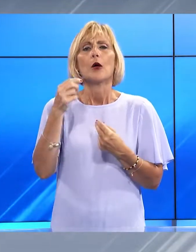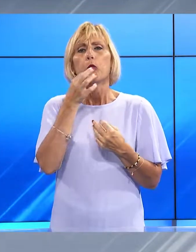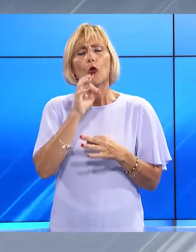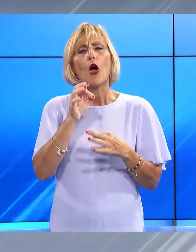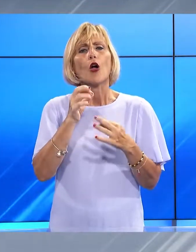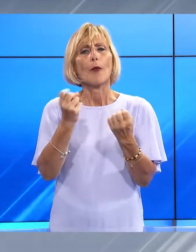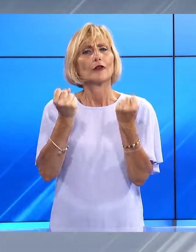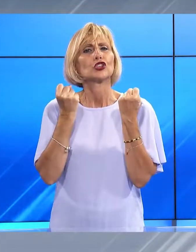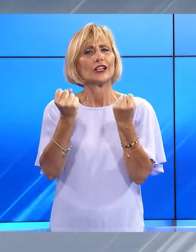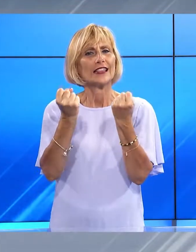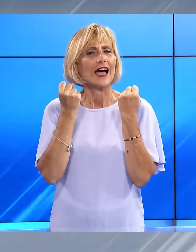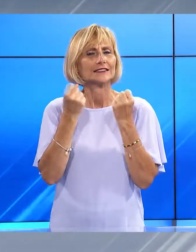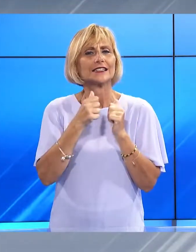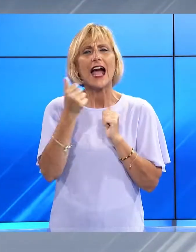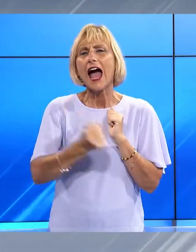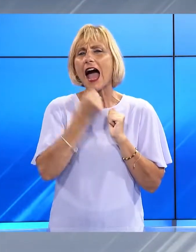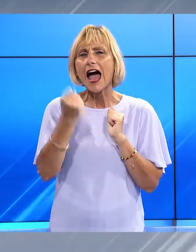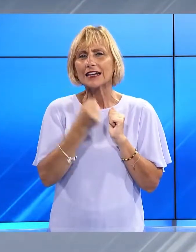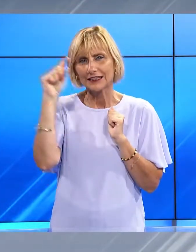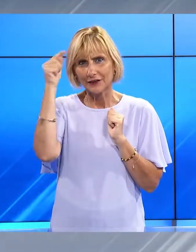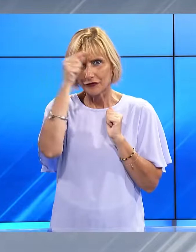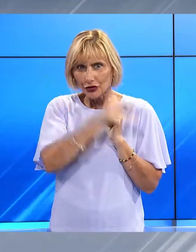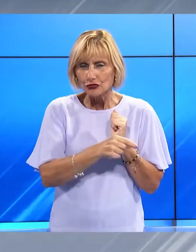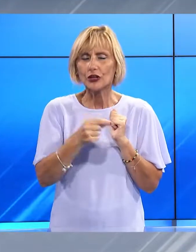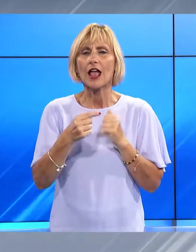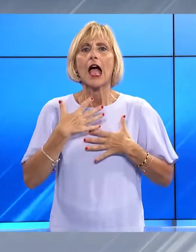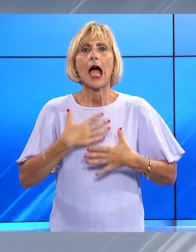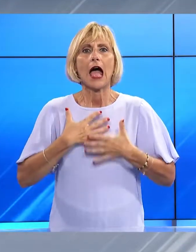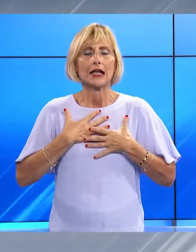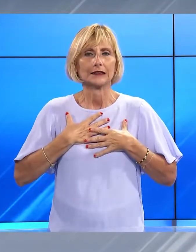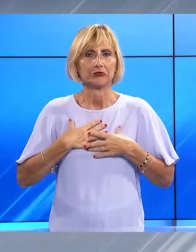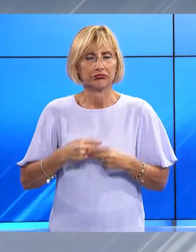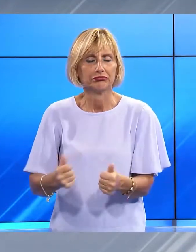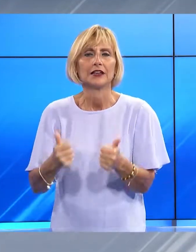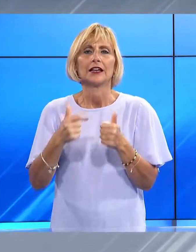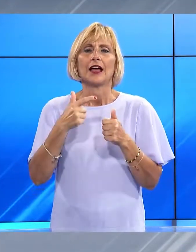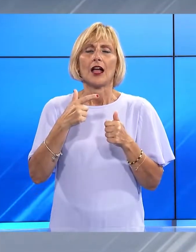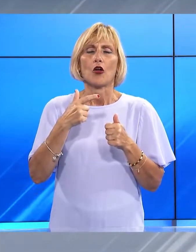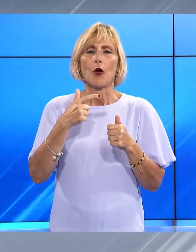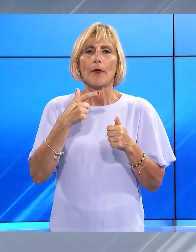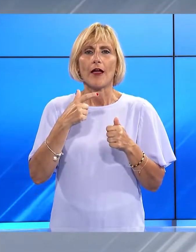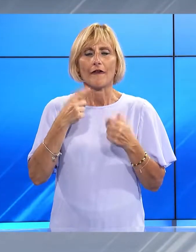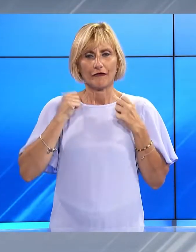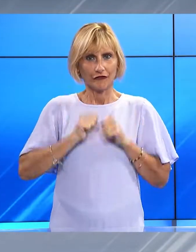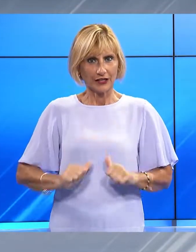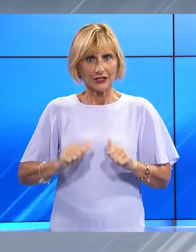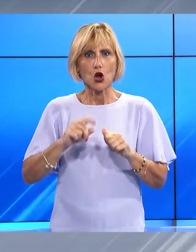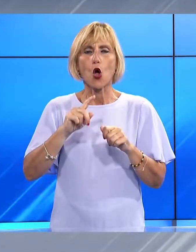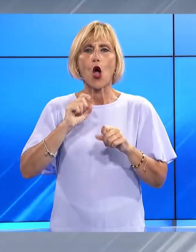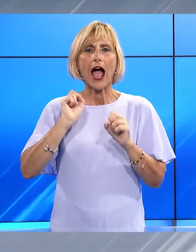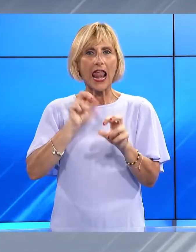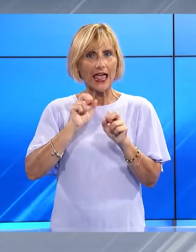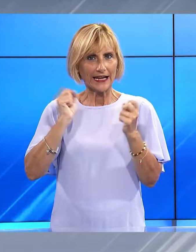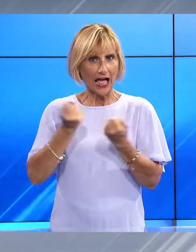difficili, allontana l'attenzione dai dolori e dalle ansie, in più ne possono giovare tutti. Non serve un fisico allenato, ma solo un pennello, un po' di